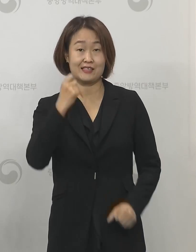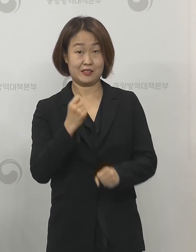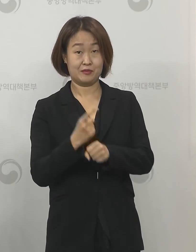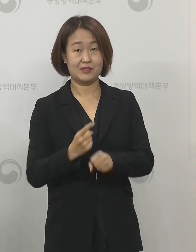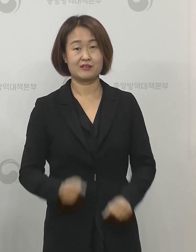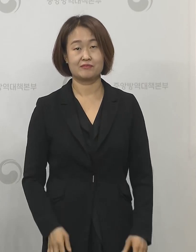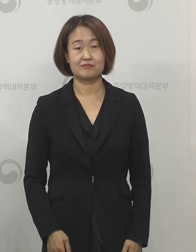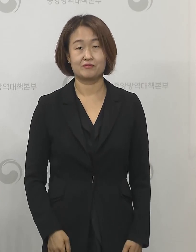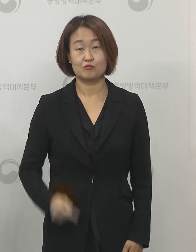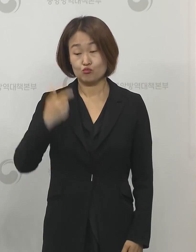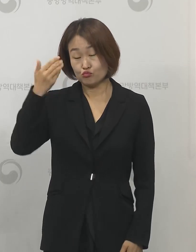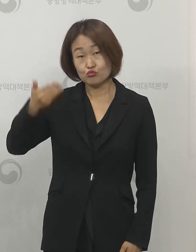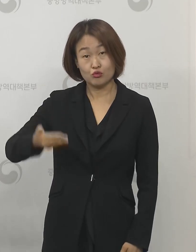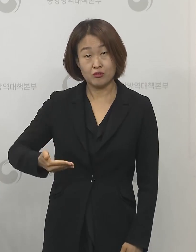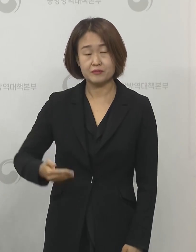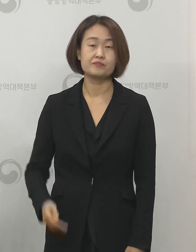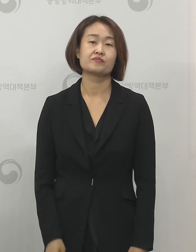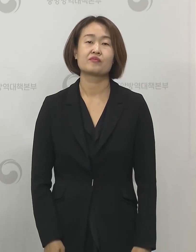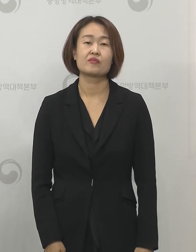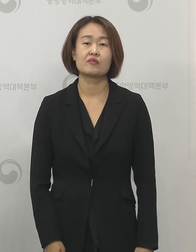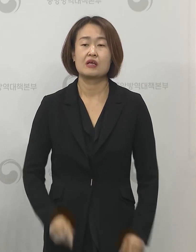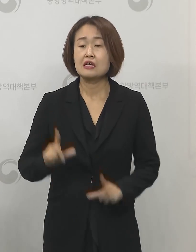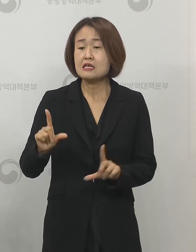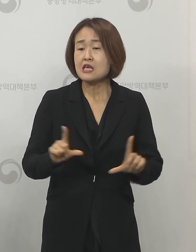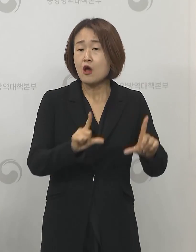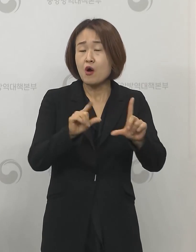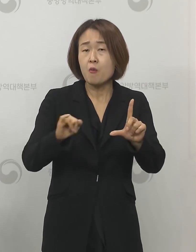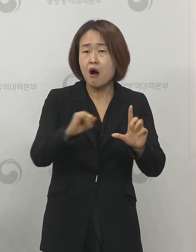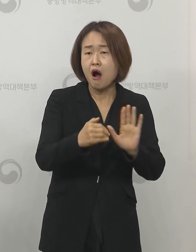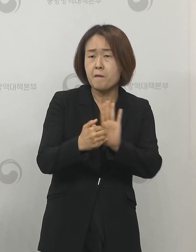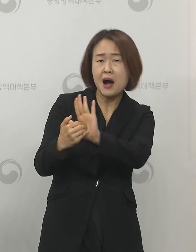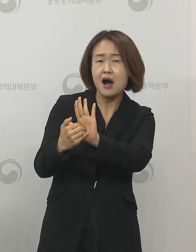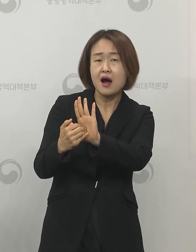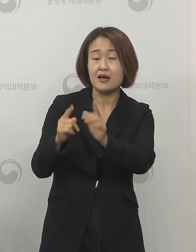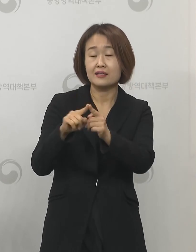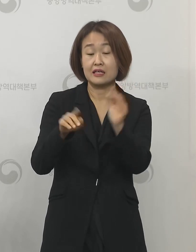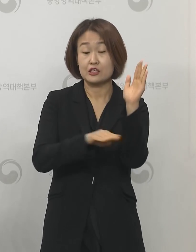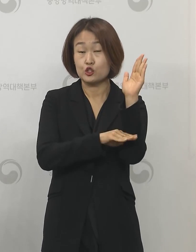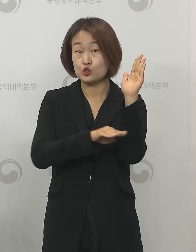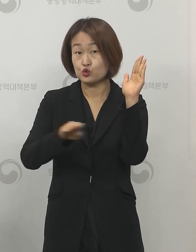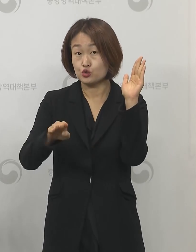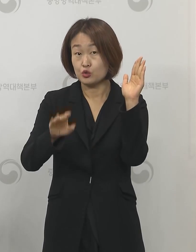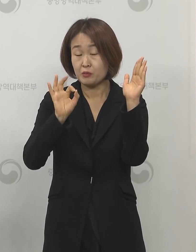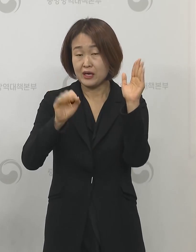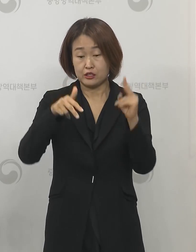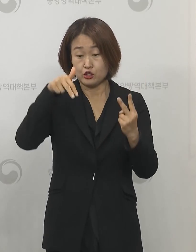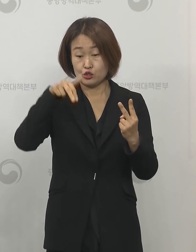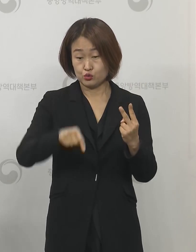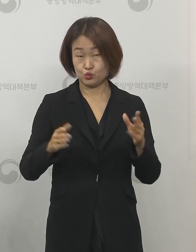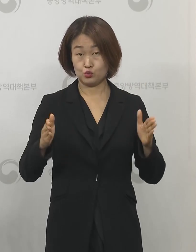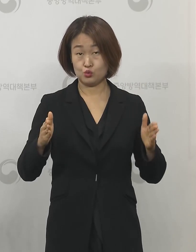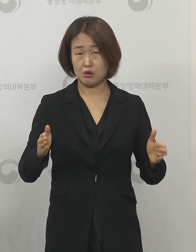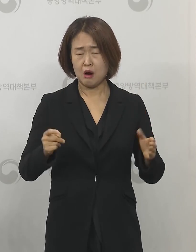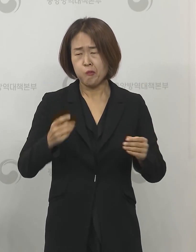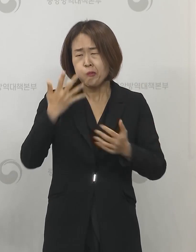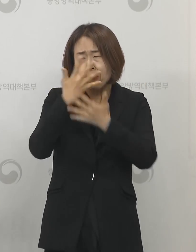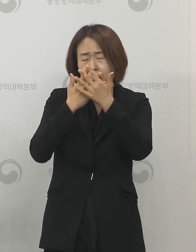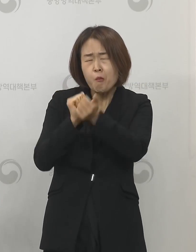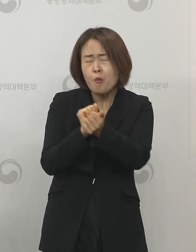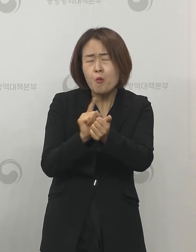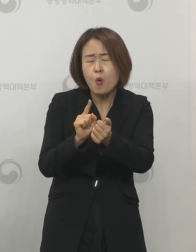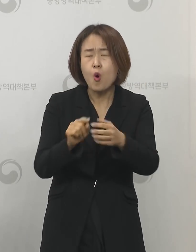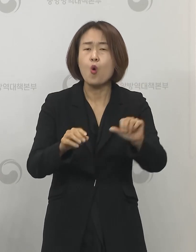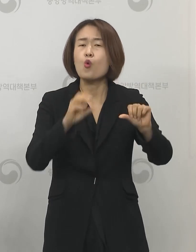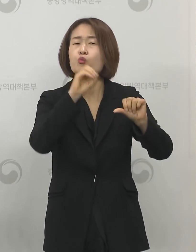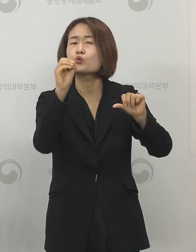번째 질문입니다 생활 방역 전환 기준 가운데 하나인 최근 2주간 감염 경로 불분명 환자 5